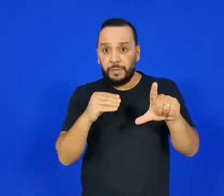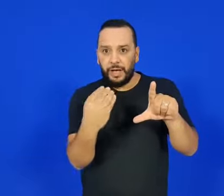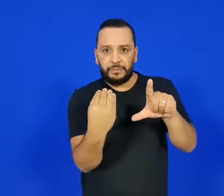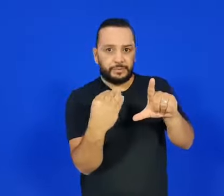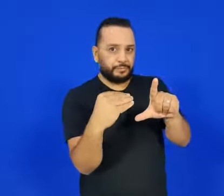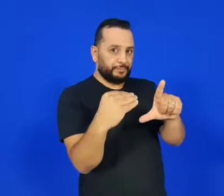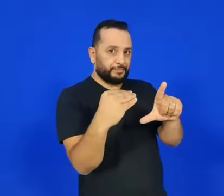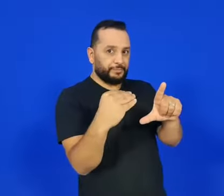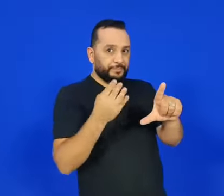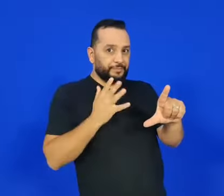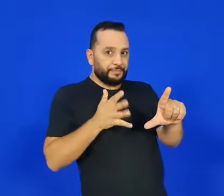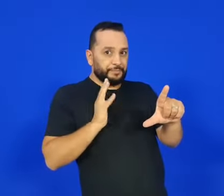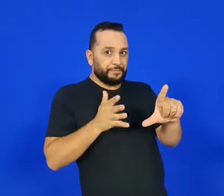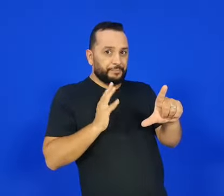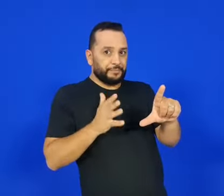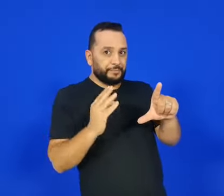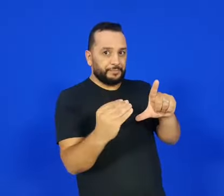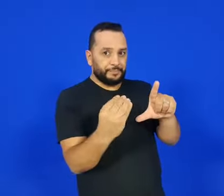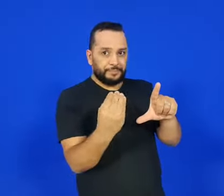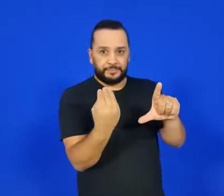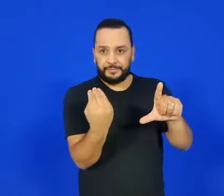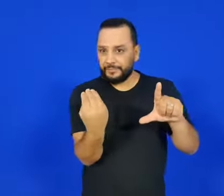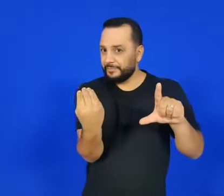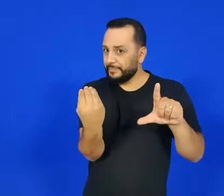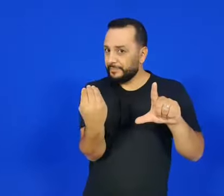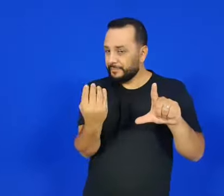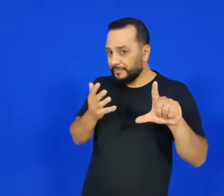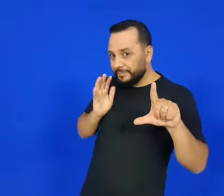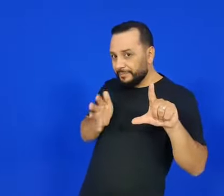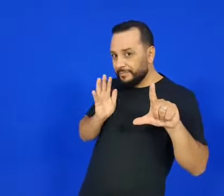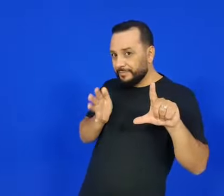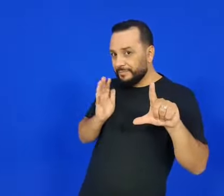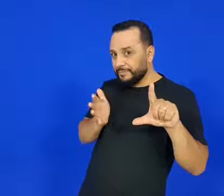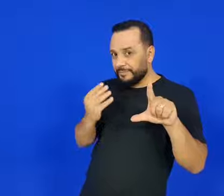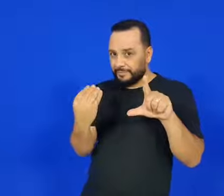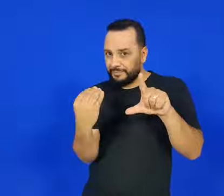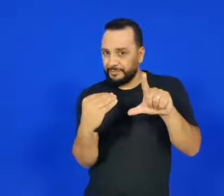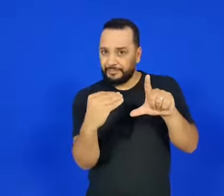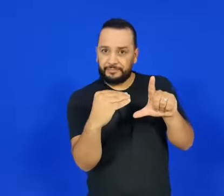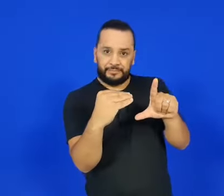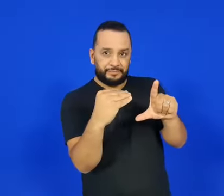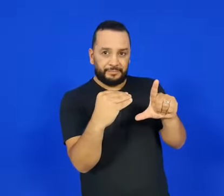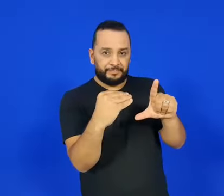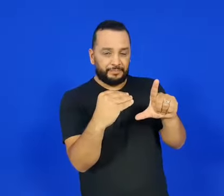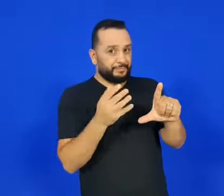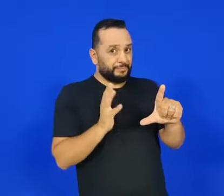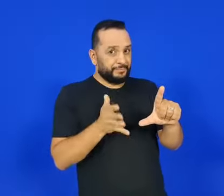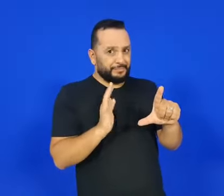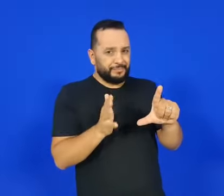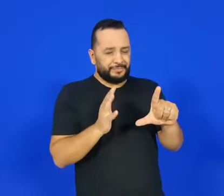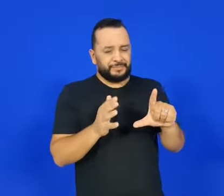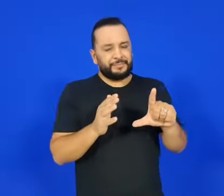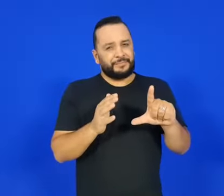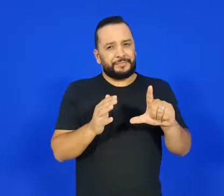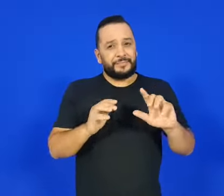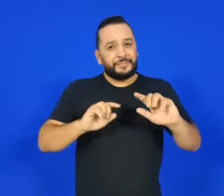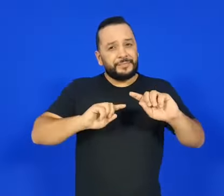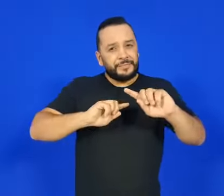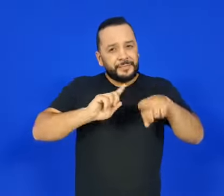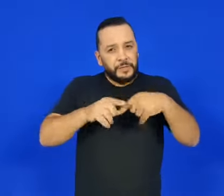Mas eu comecei a fazer assim. Bom, a pessoa vira para lado direito, eu viro para o lado direito. Se a pessoa vira para lado esquerdo, eu também vou virar para lado